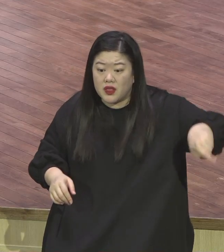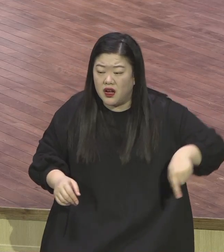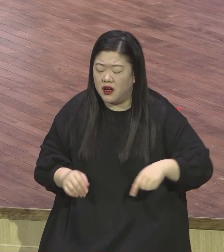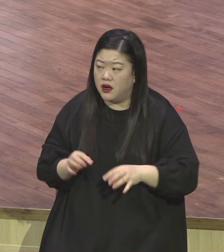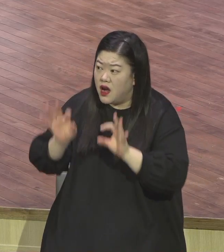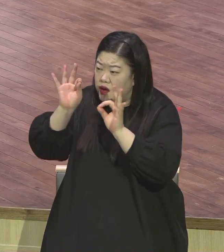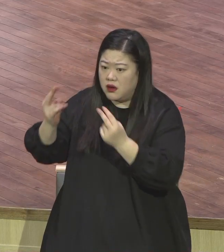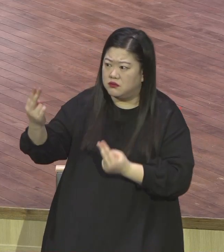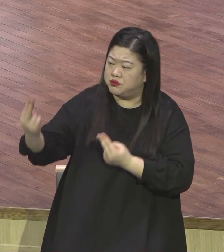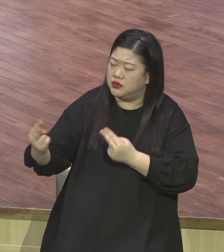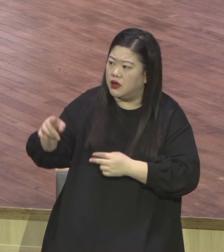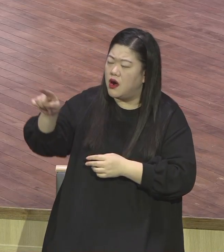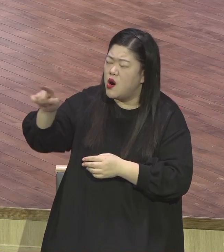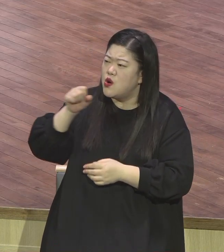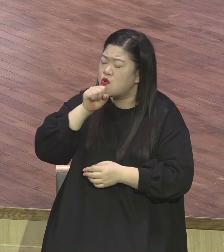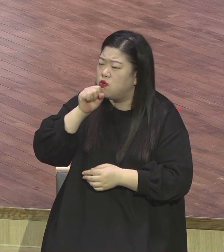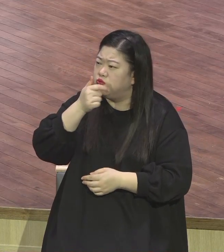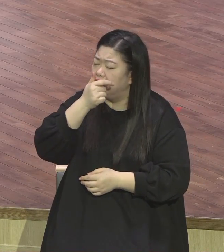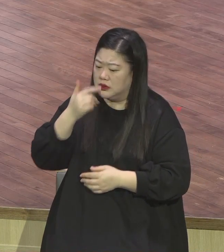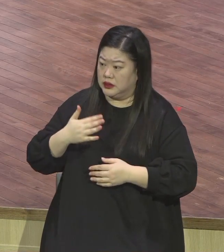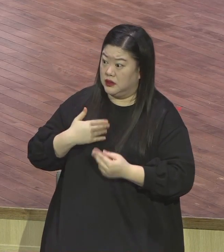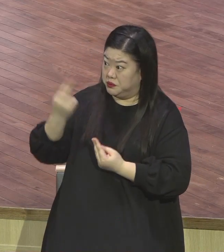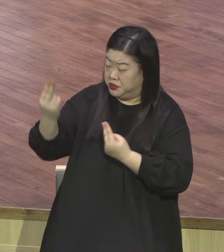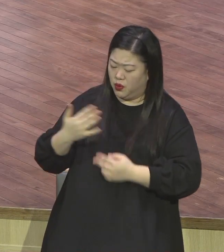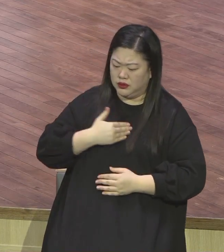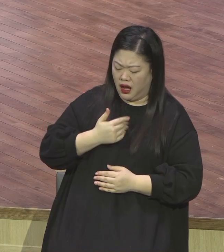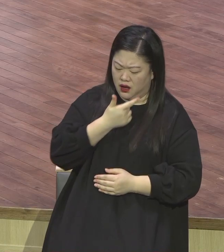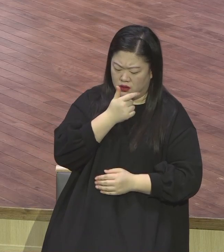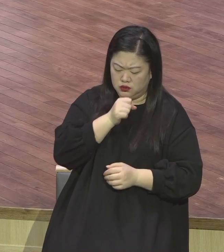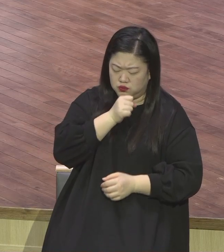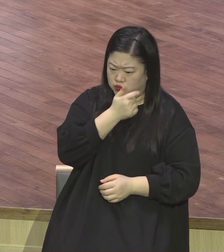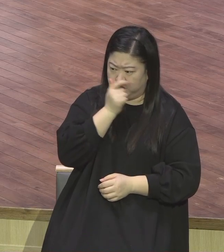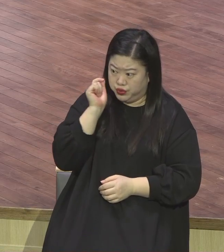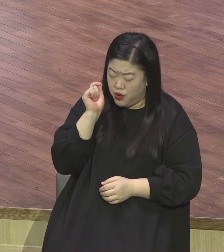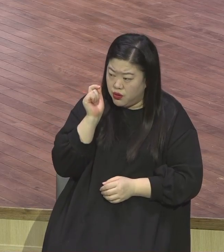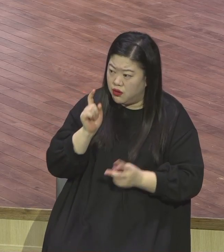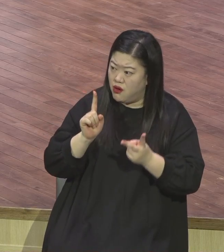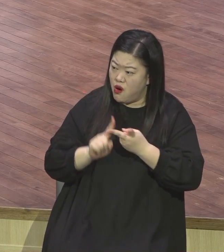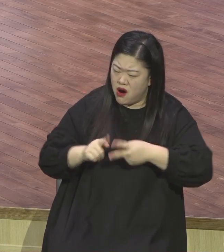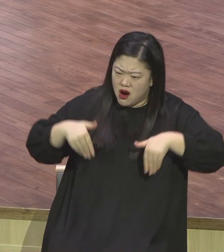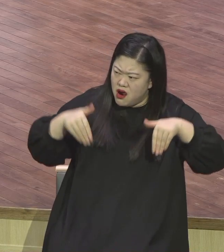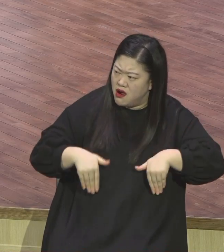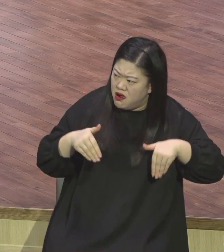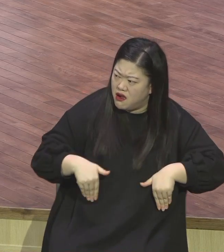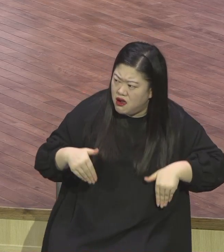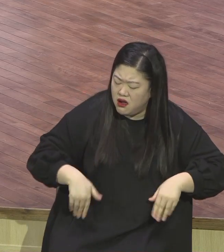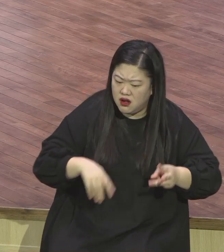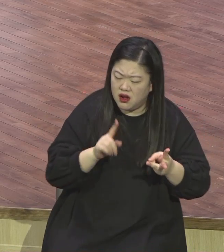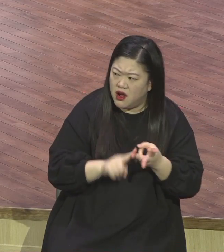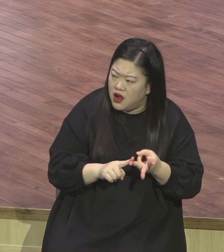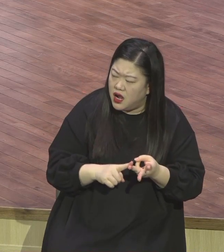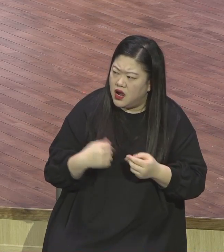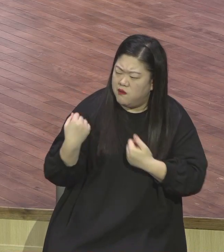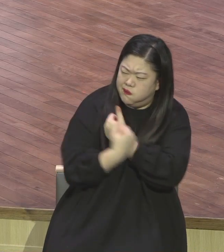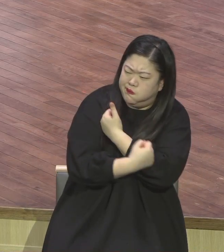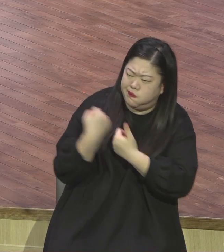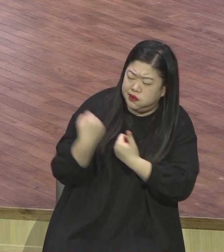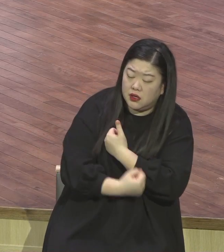그야말로 괄씨를 받으니까 평생 상처를 안고 그렇게 살게 돼 있어요. 결과적으로